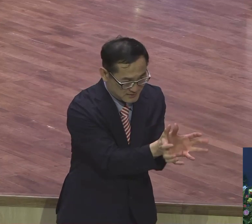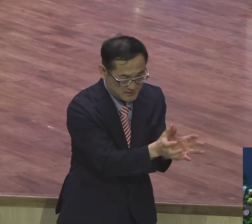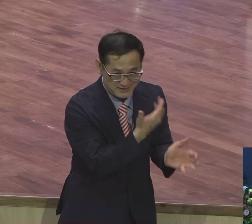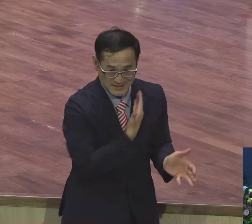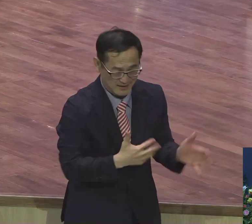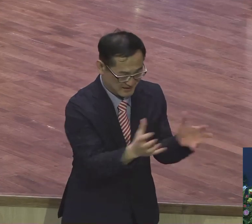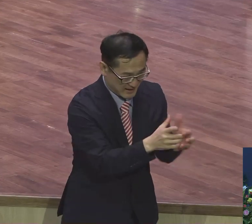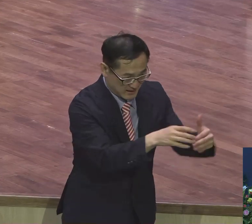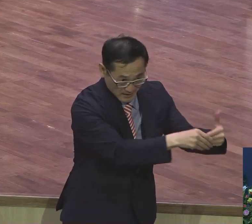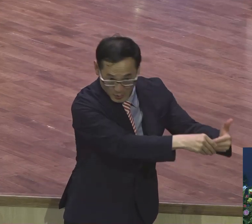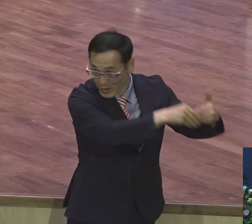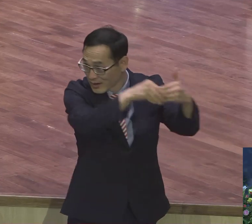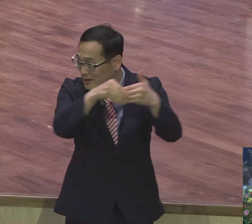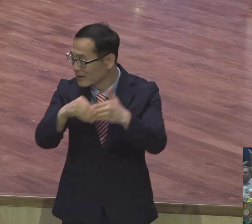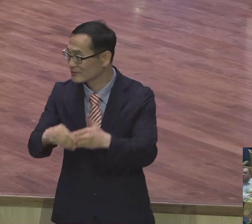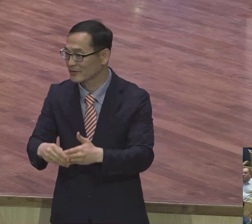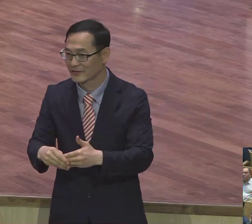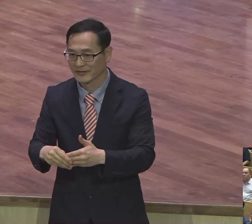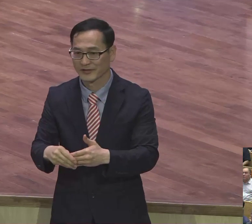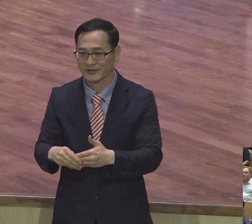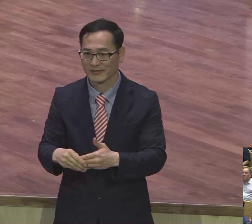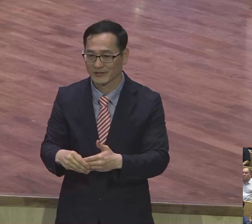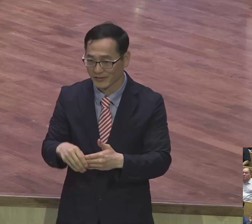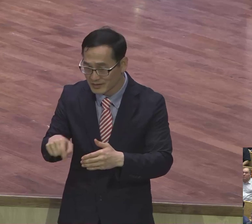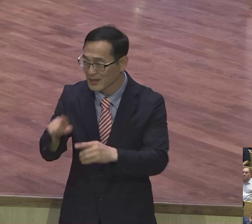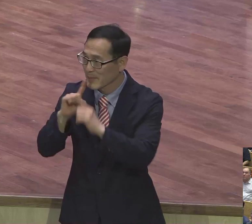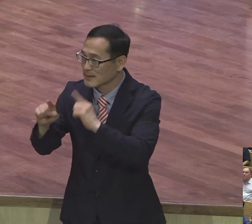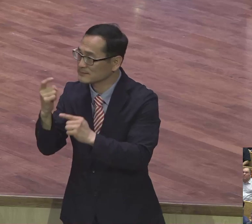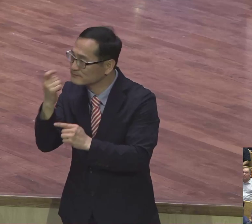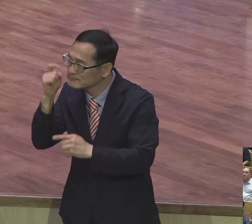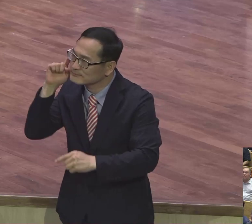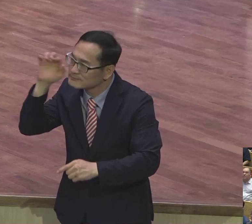모습은 저래도요. 가슴이 불타요. 불타.